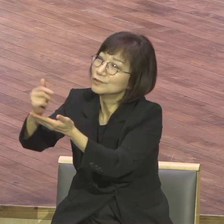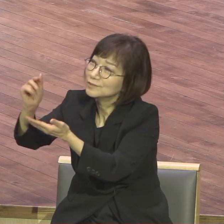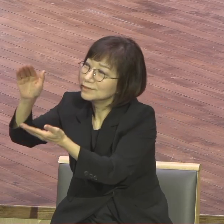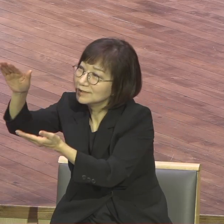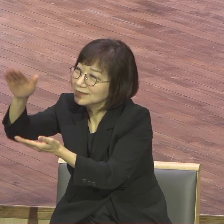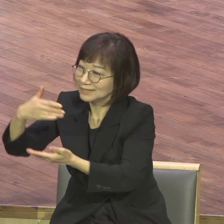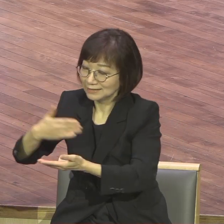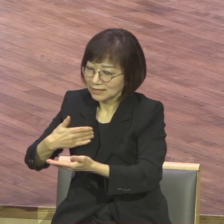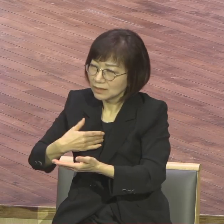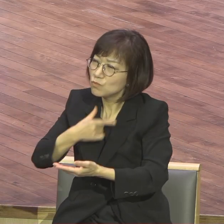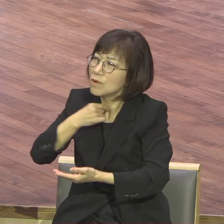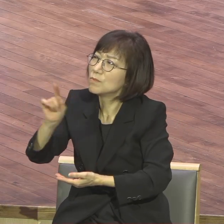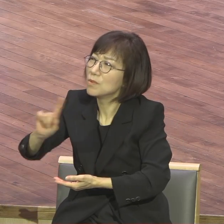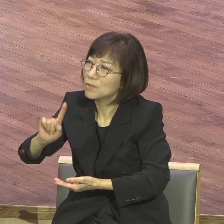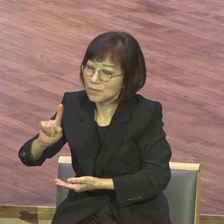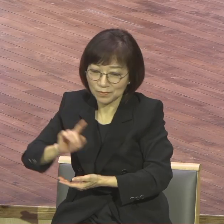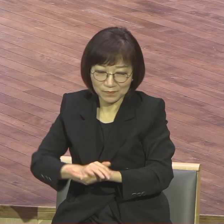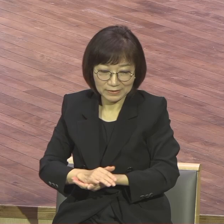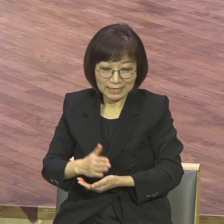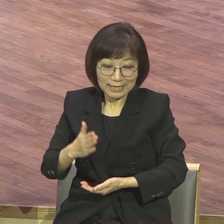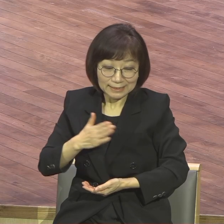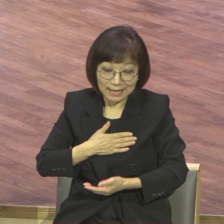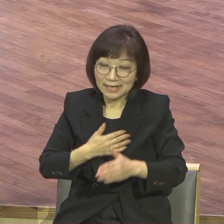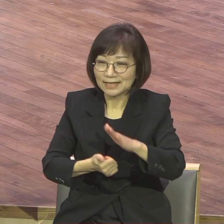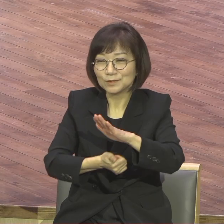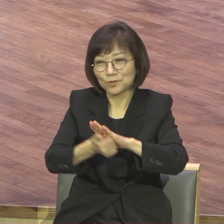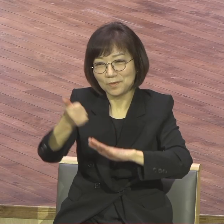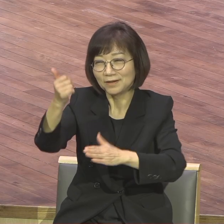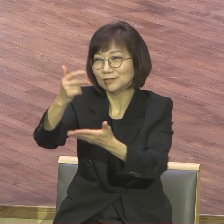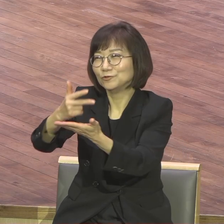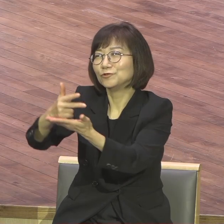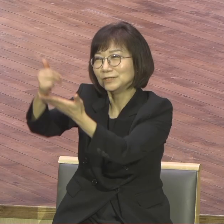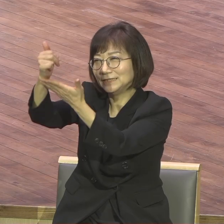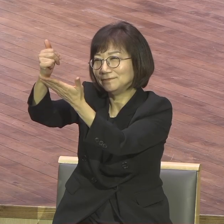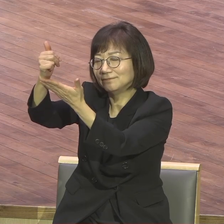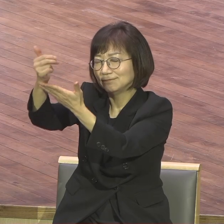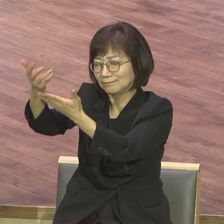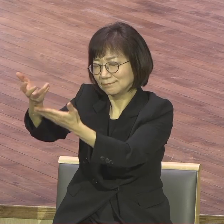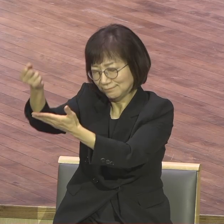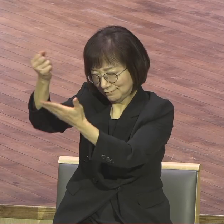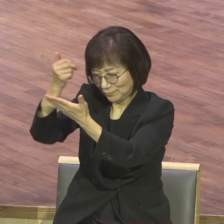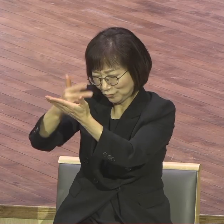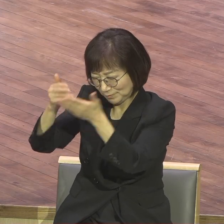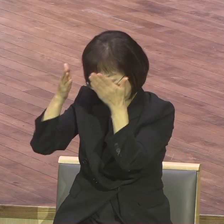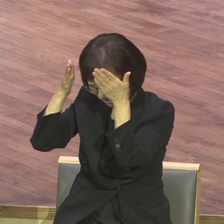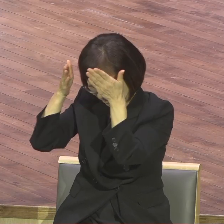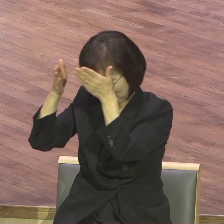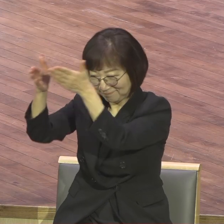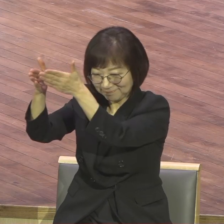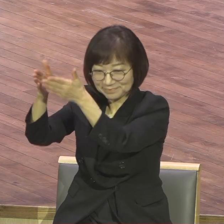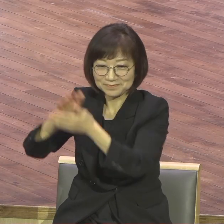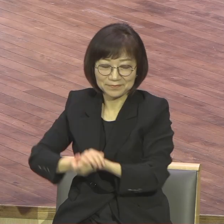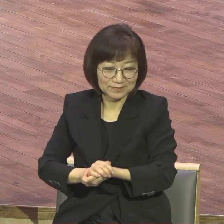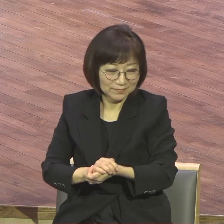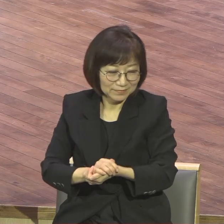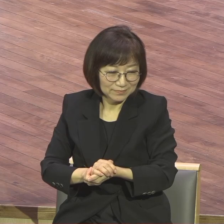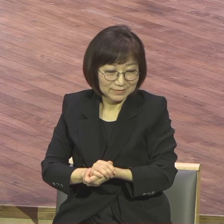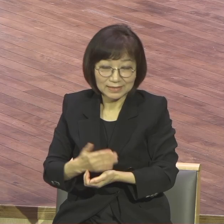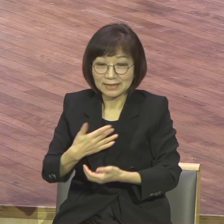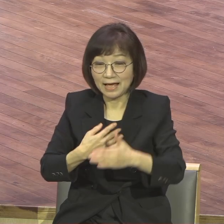무엇을 바라리요. 나의 소망은 주께 있나이다. 나의 비전은 나의 꿈은